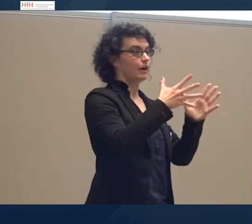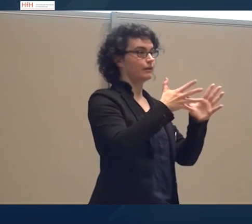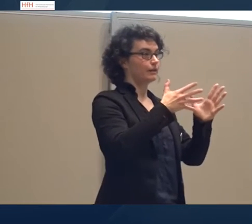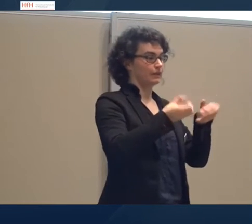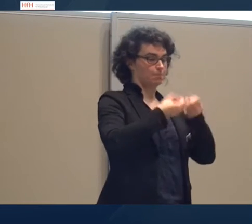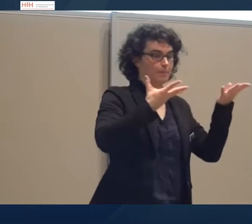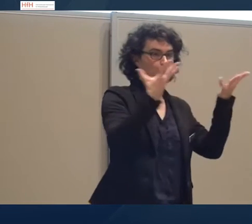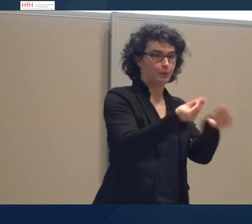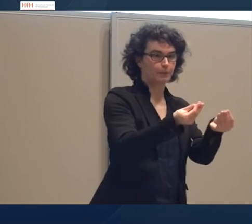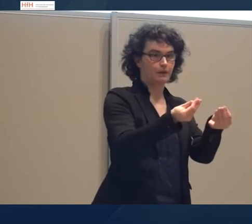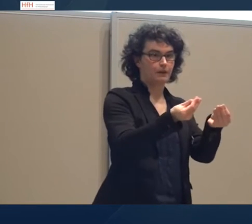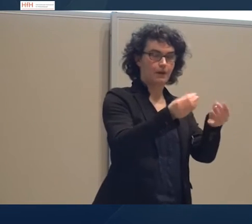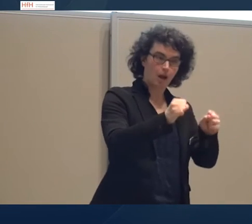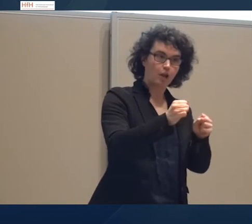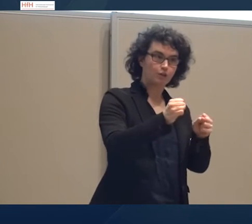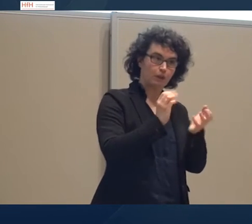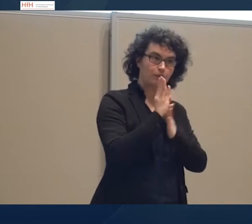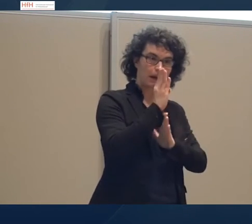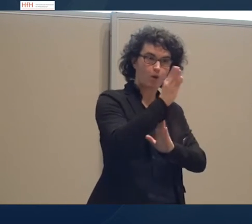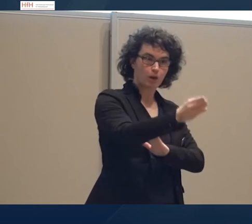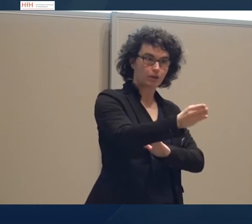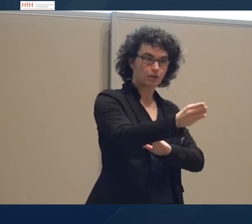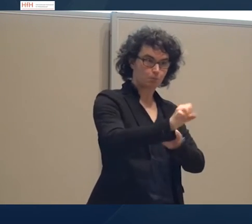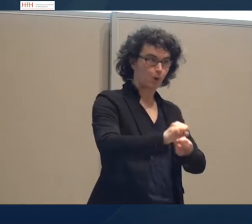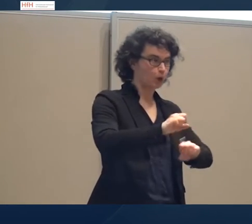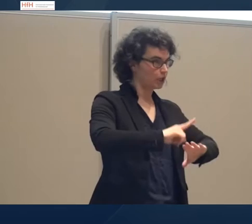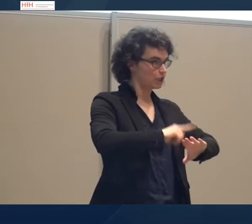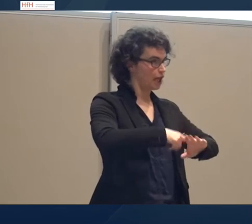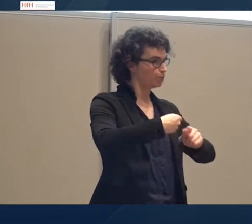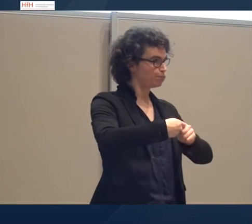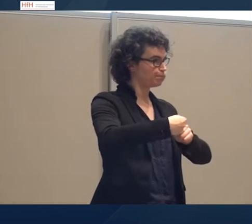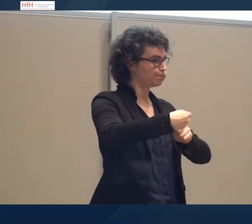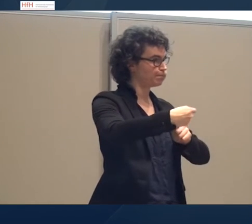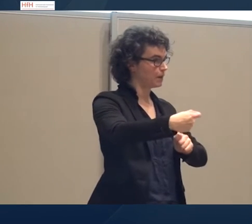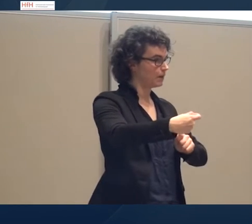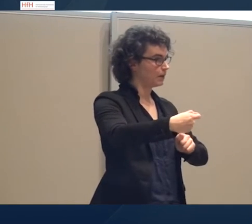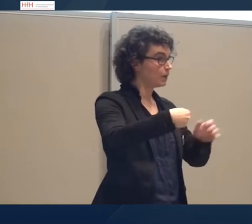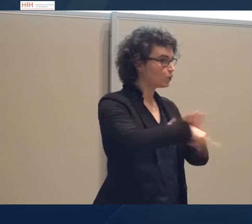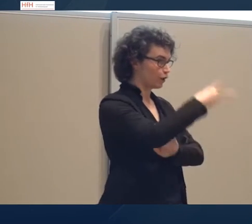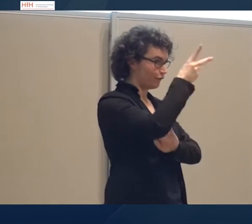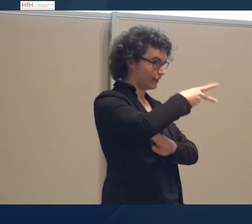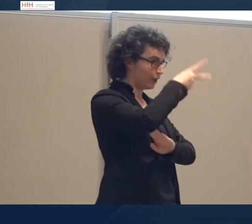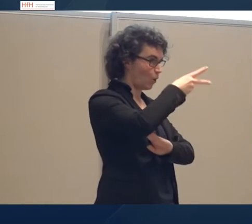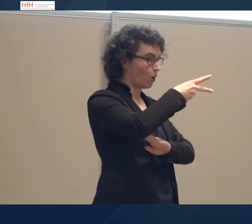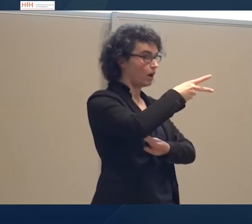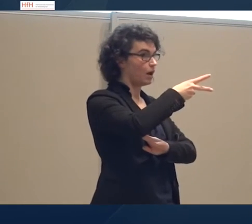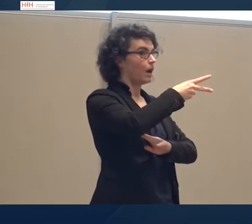Verdauerung bewirken, erlauben uns, Textkompetenz in